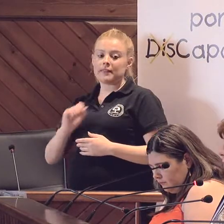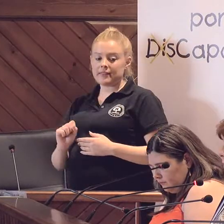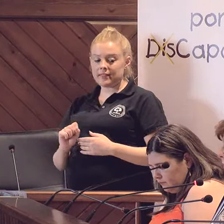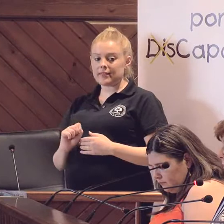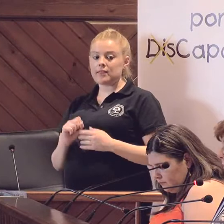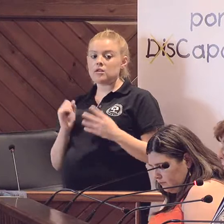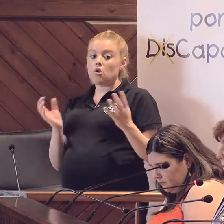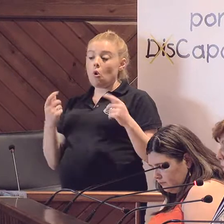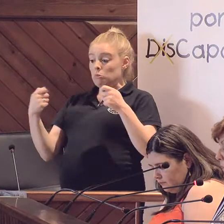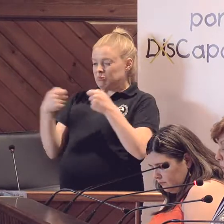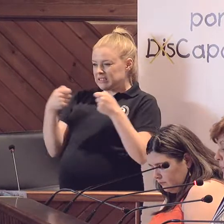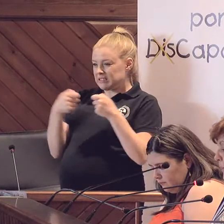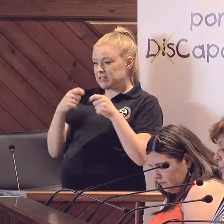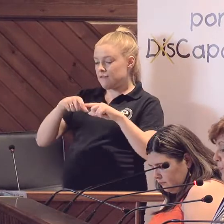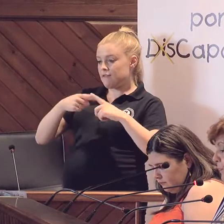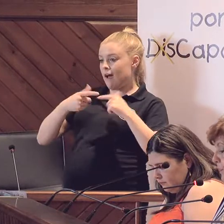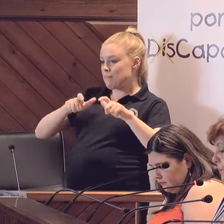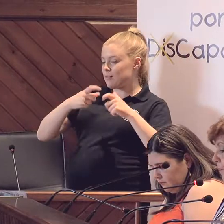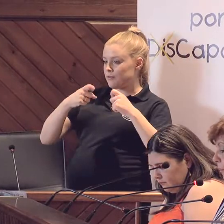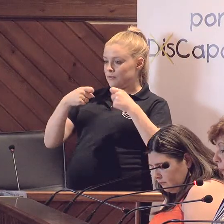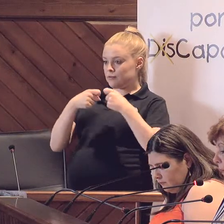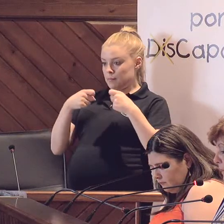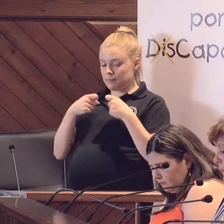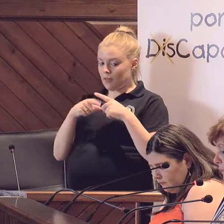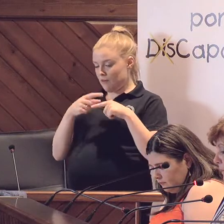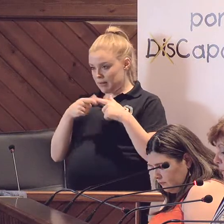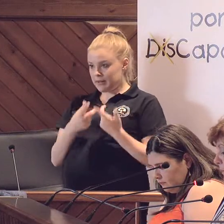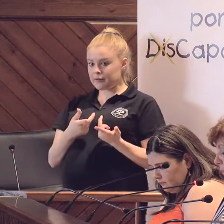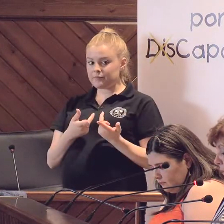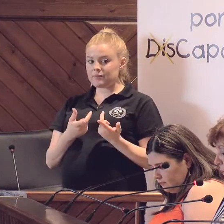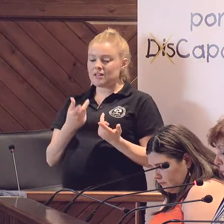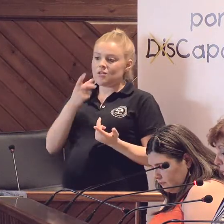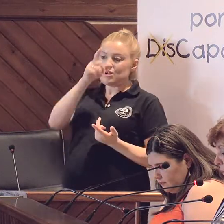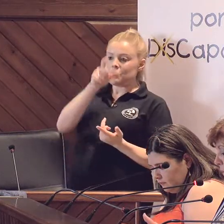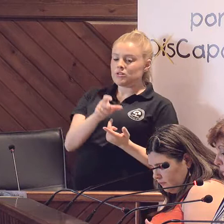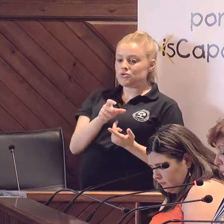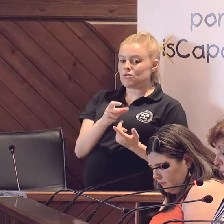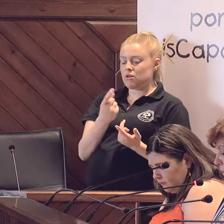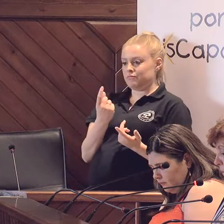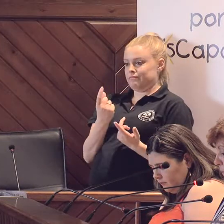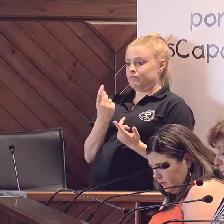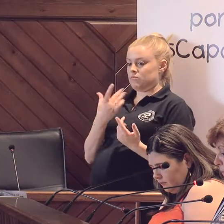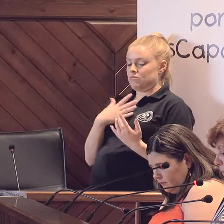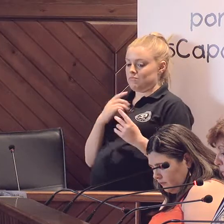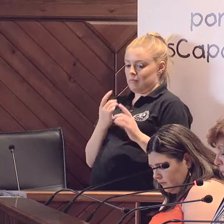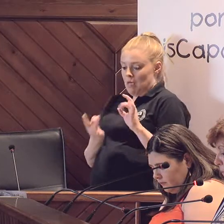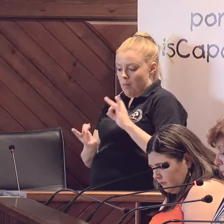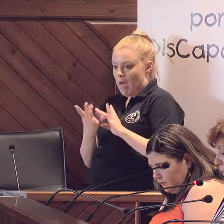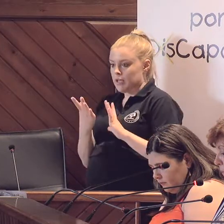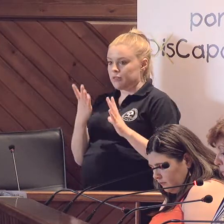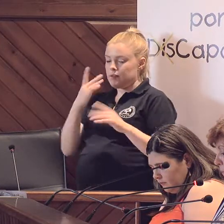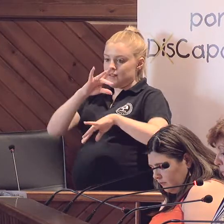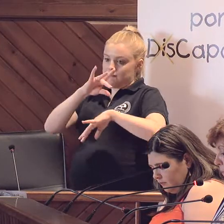se puedan generar en el ámbito familiar a la hora de que una persona manifieste esa dependencia,